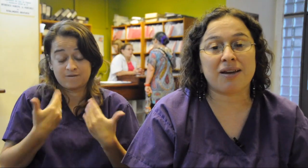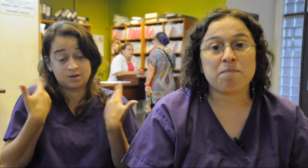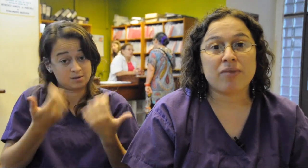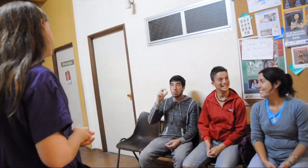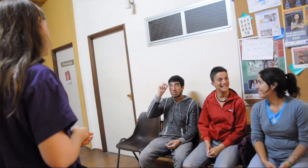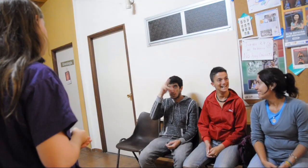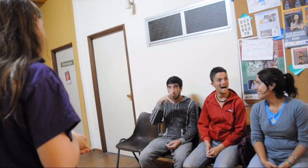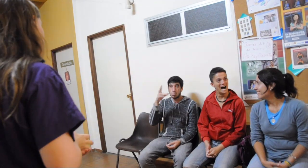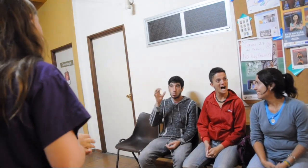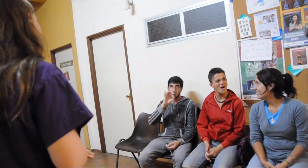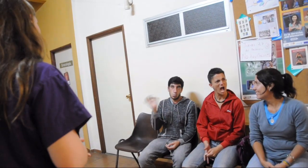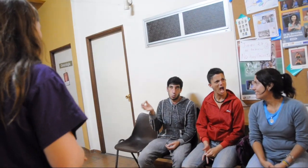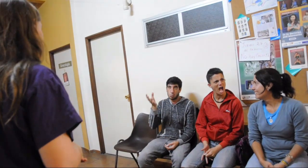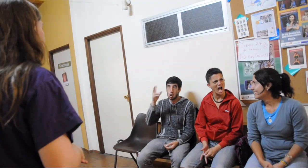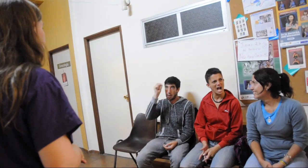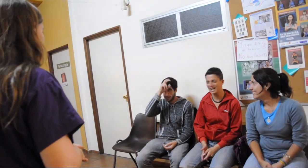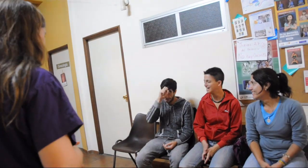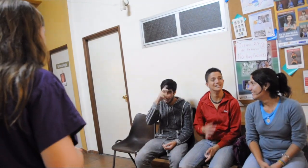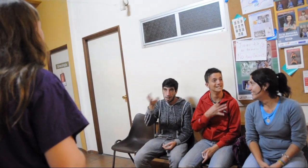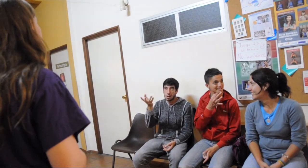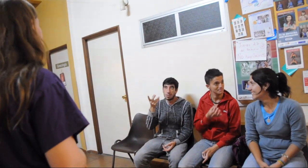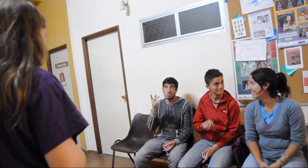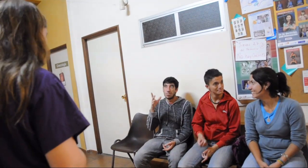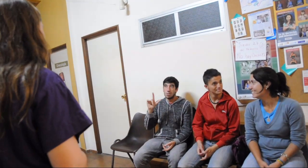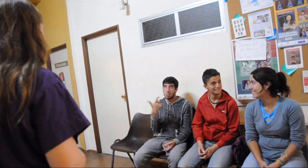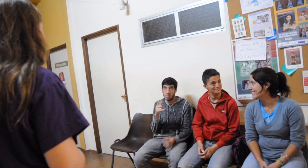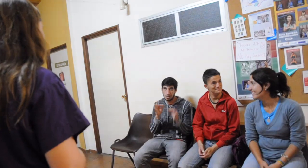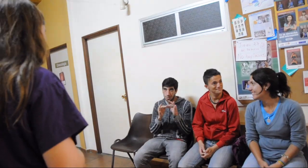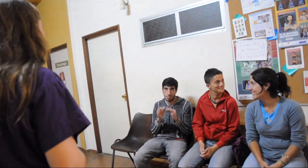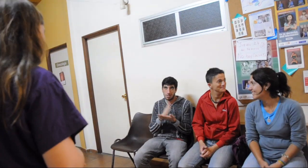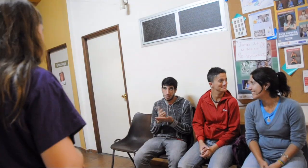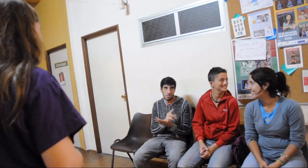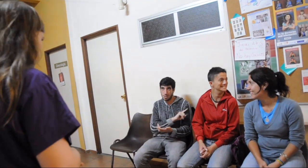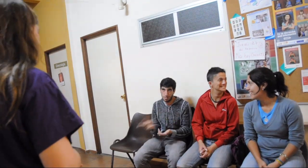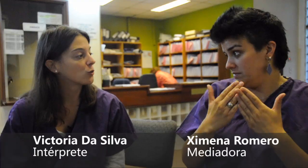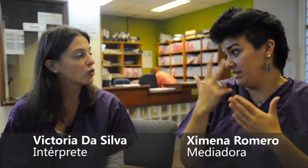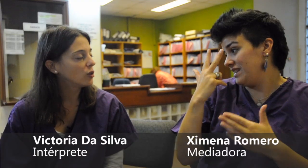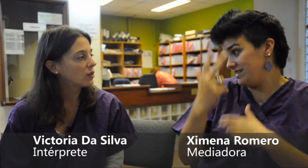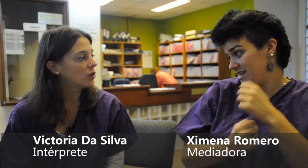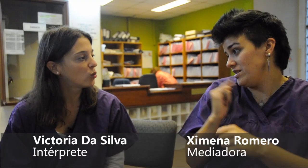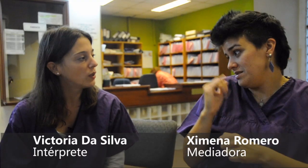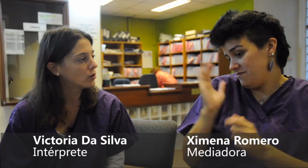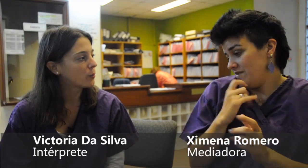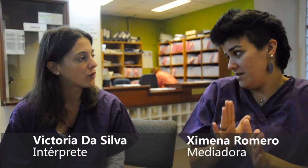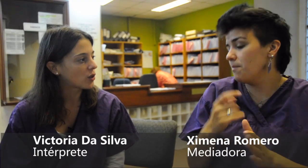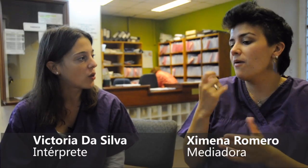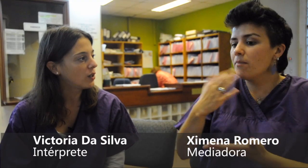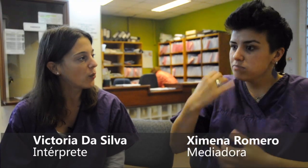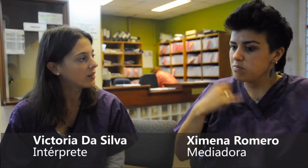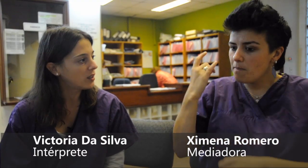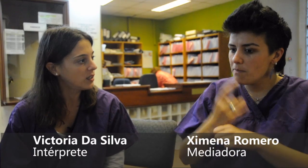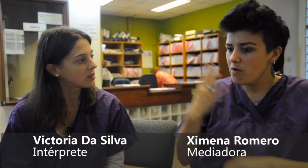suficiente. Hemos tenido gente que se ha borrado del sistema privado y se viene a atender con nosotras. Yo estoy estudiando